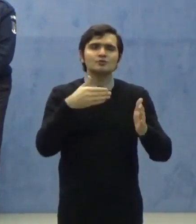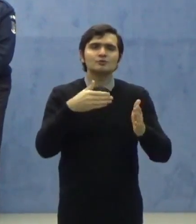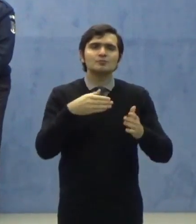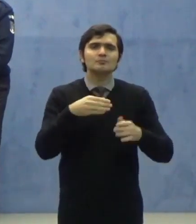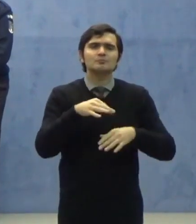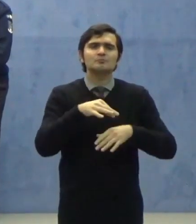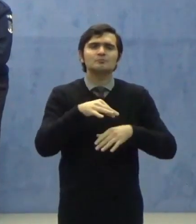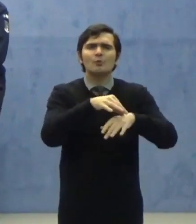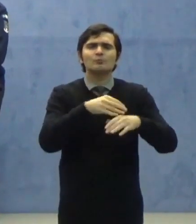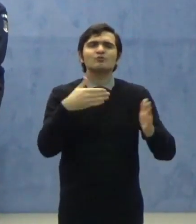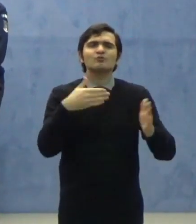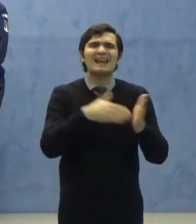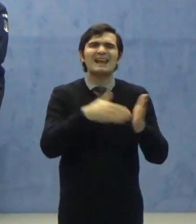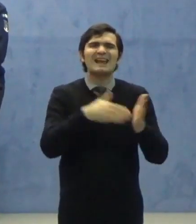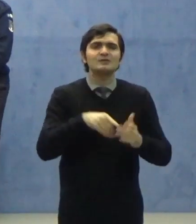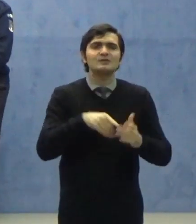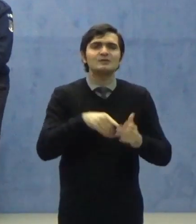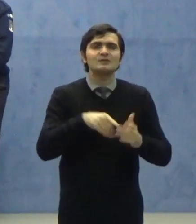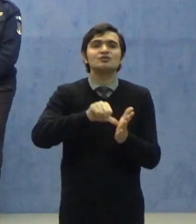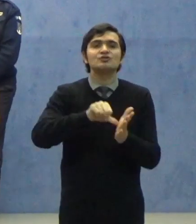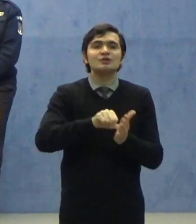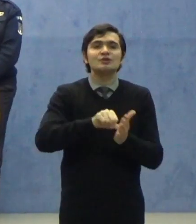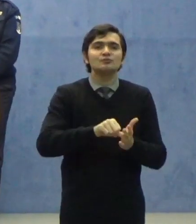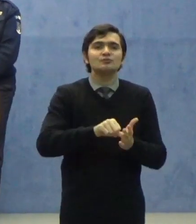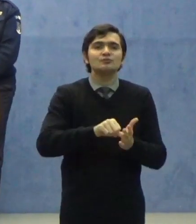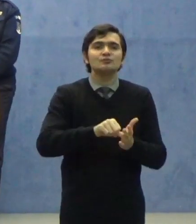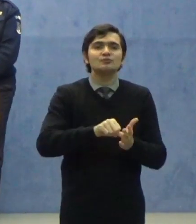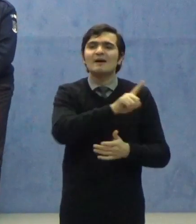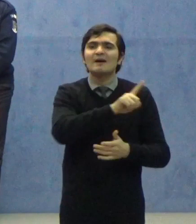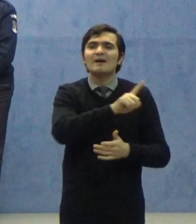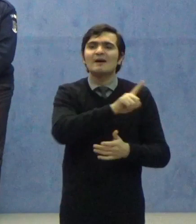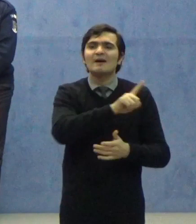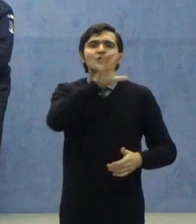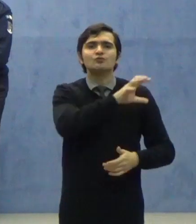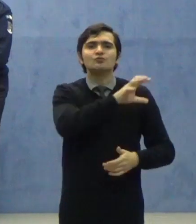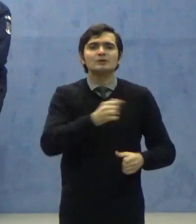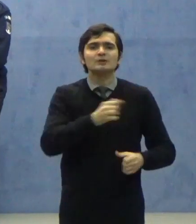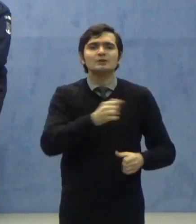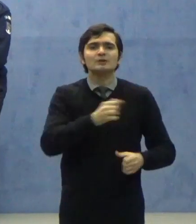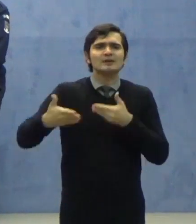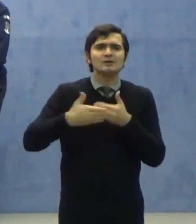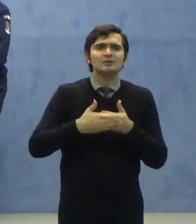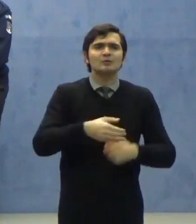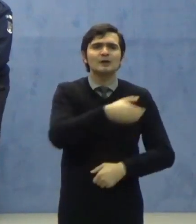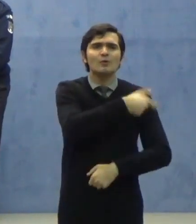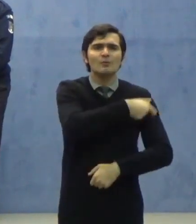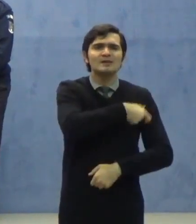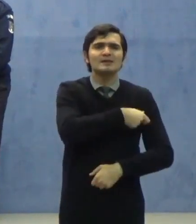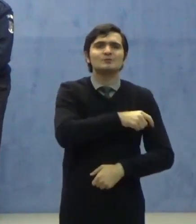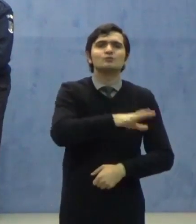care, la fiecare județ, lucrează alături de comitetele județene pentru situații speciale de urgență.